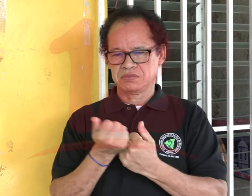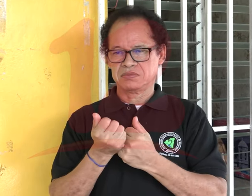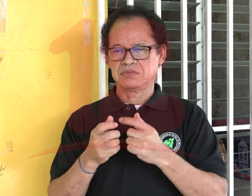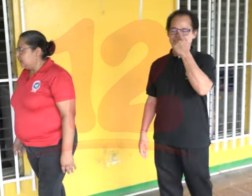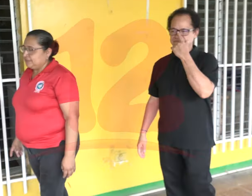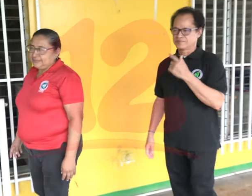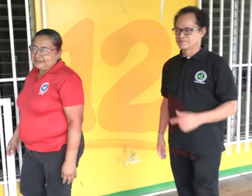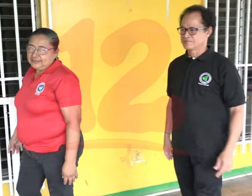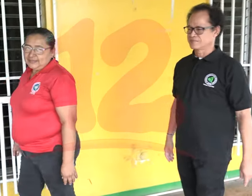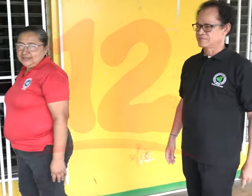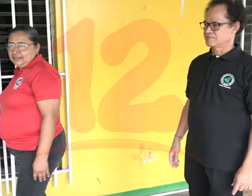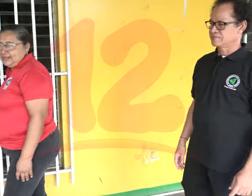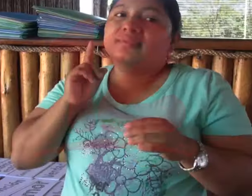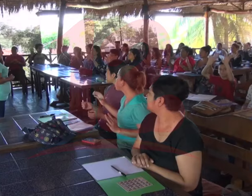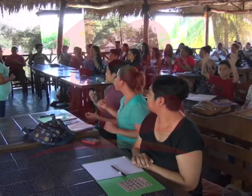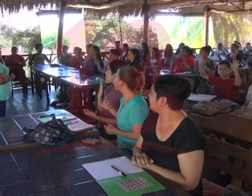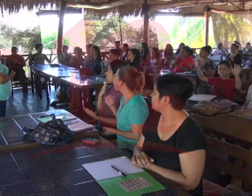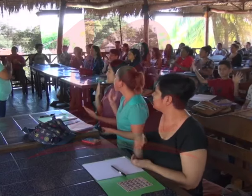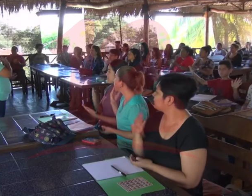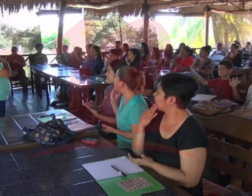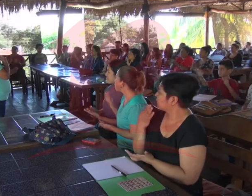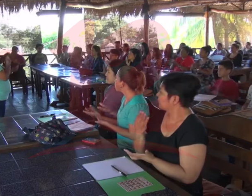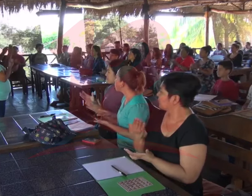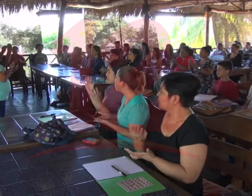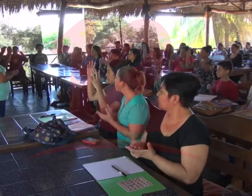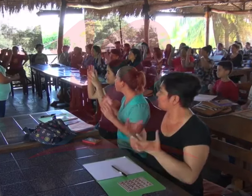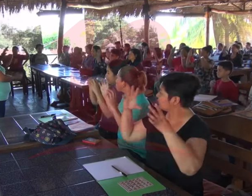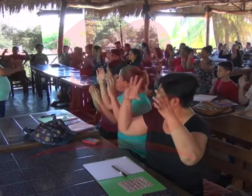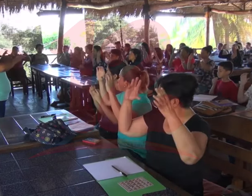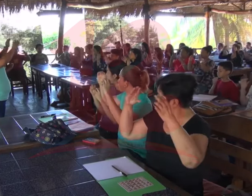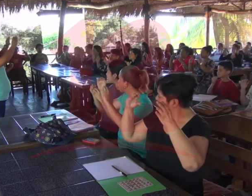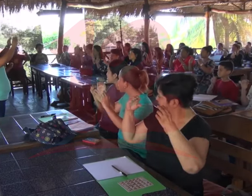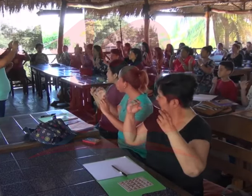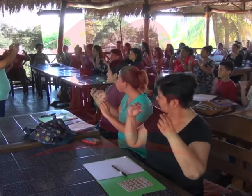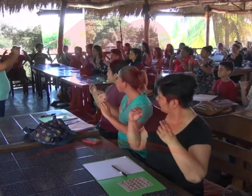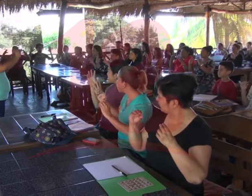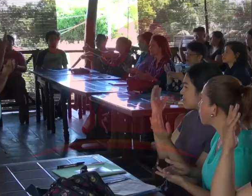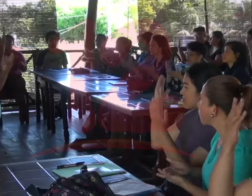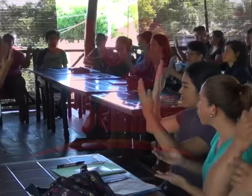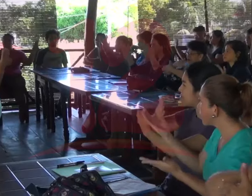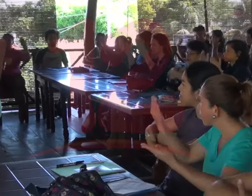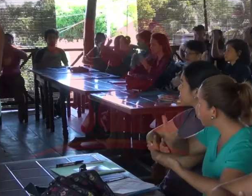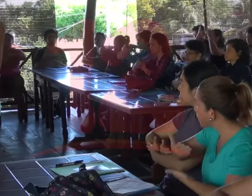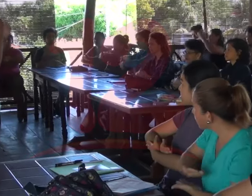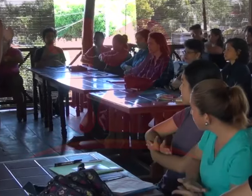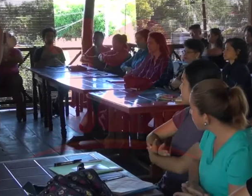estudiantes que están en secundaria. La Asamblea General de las Naciones Unidas proclamó el 23 de septiembre del 2018